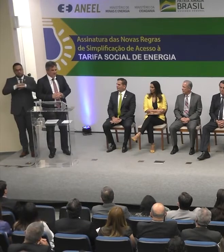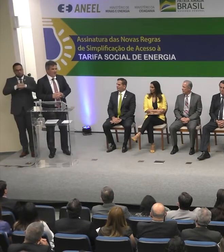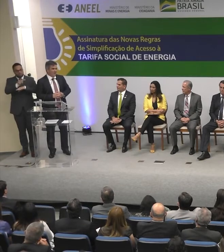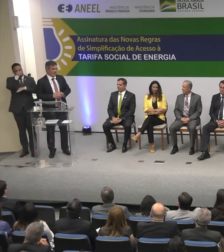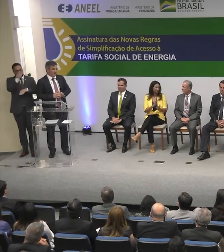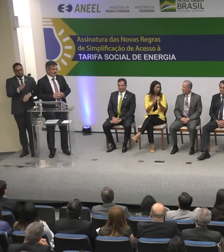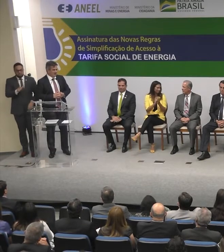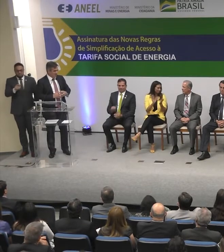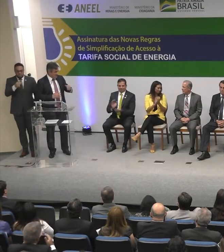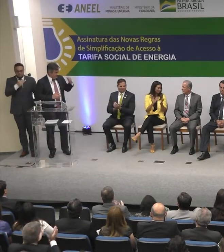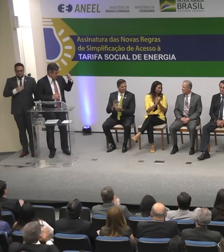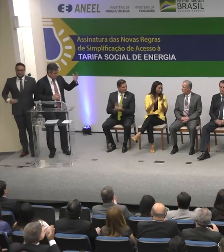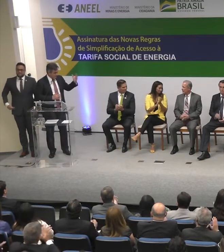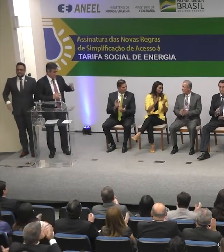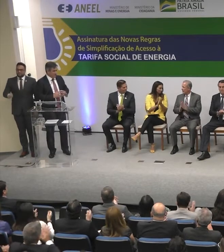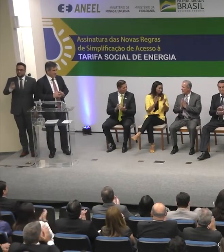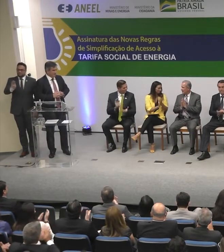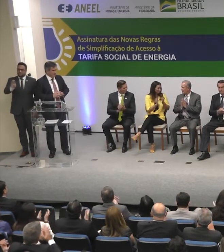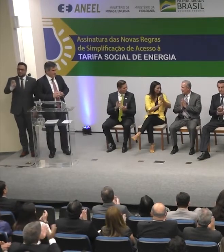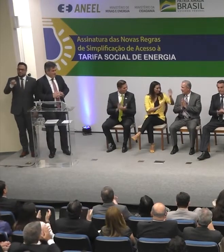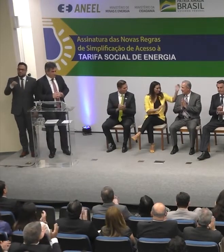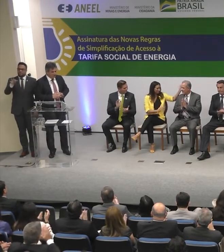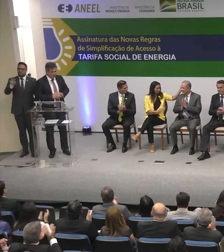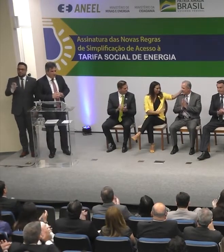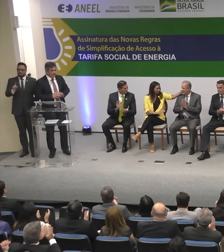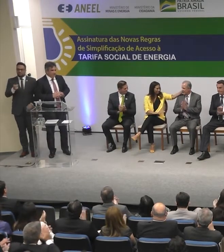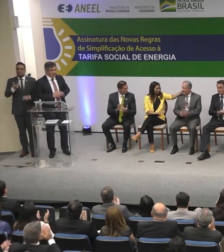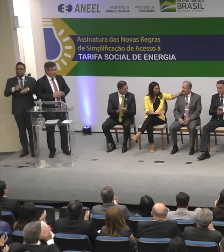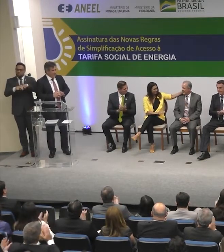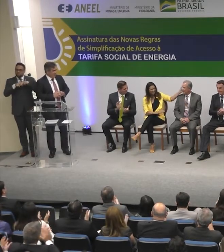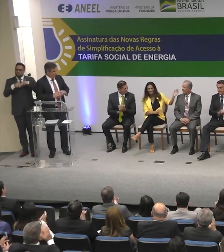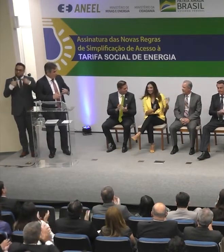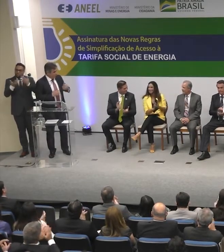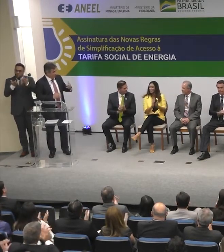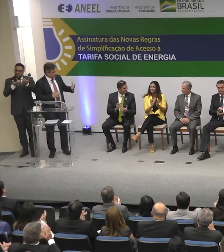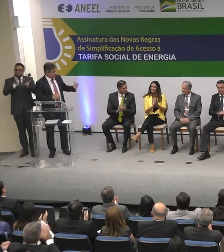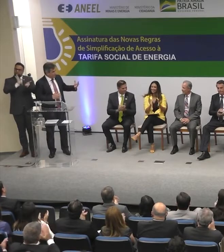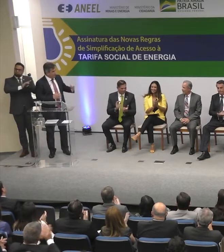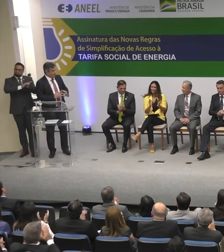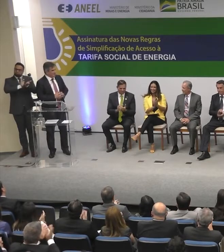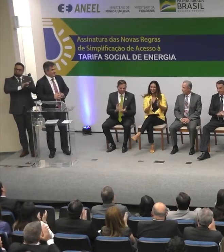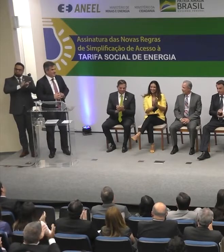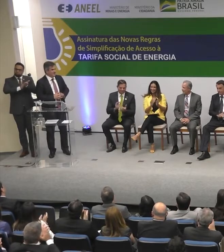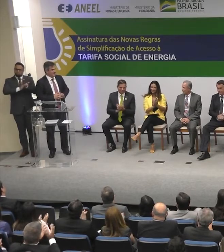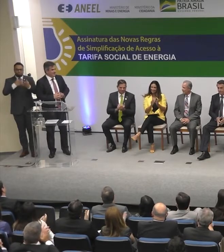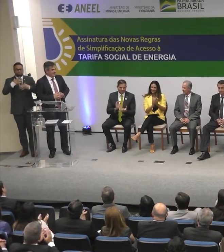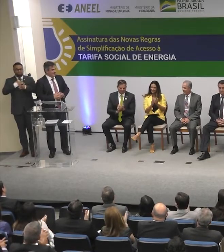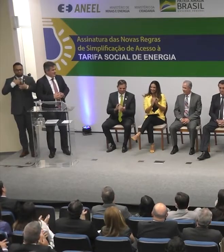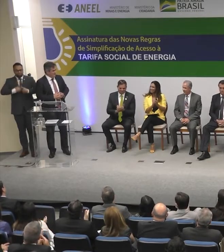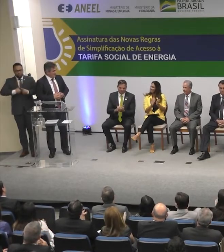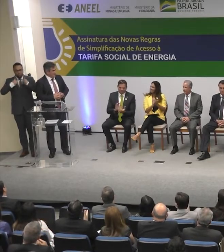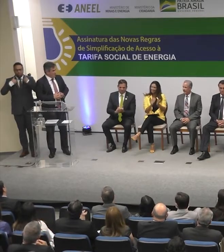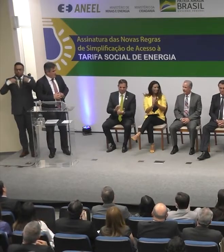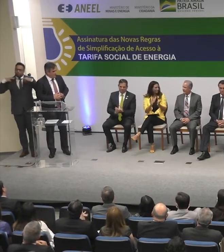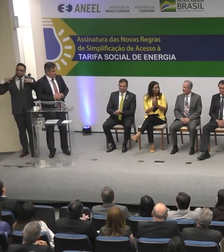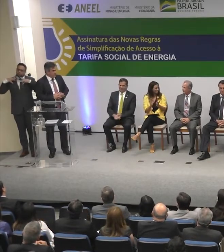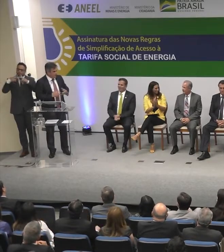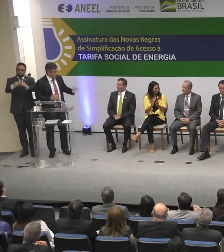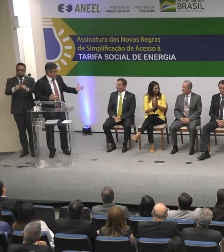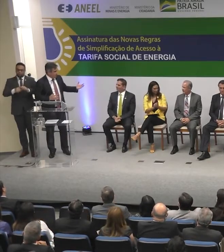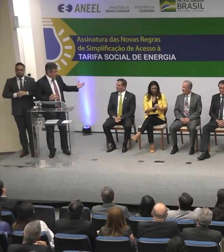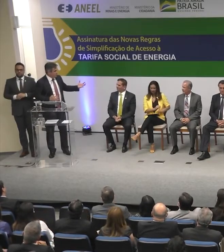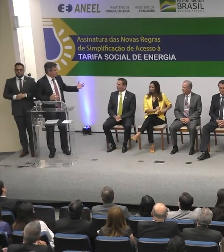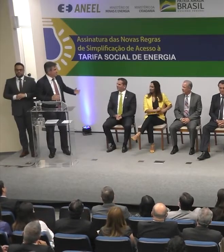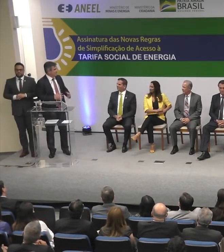Bento Albuquerque. Eu queria fazer esse reconhecimento, ministro Bento, é um orgulho para todos nós ser, seu companheiro,